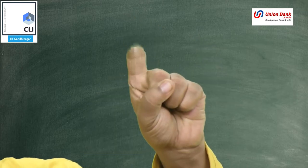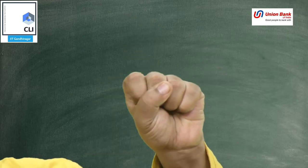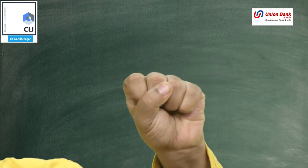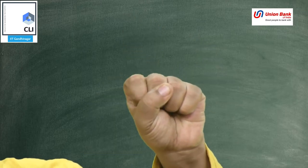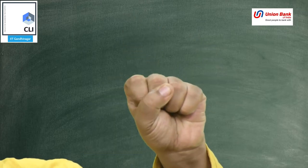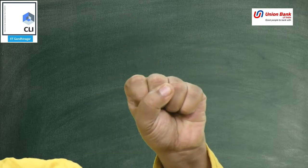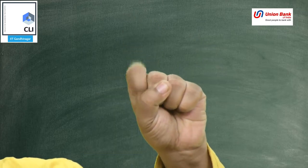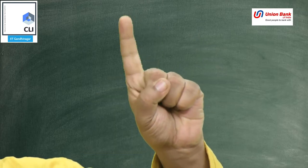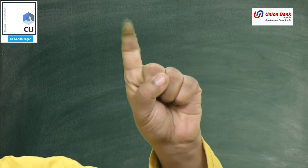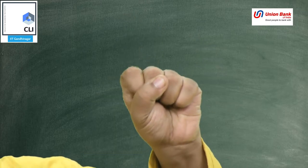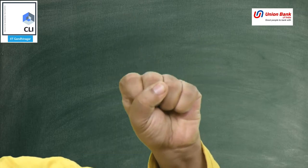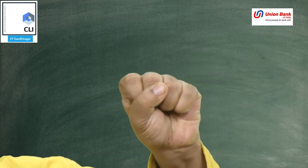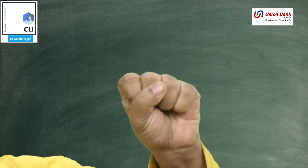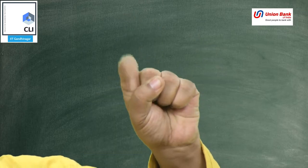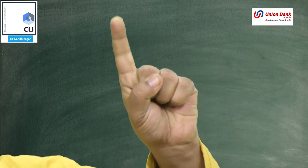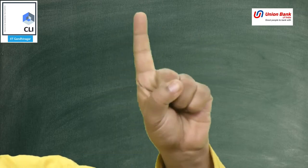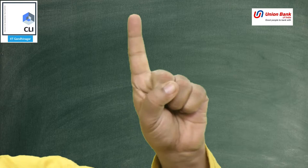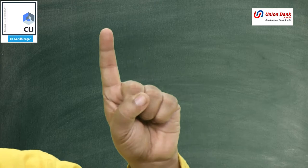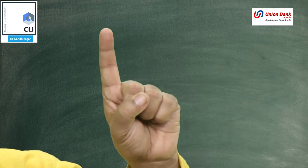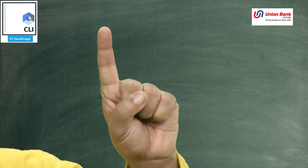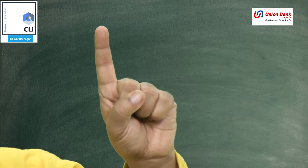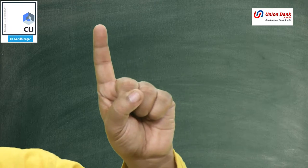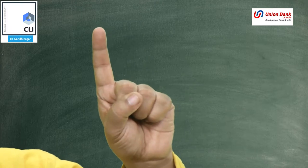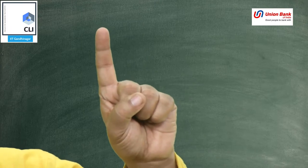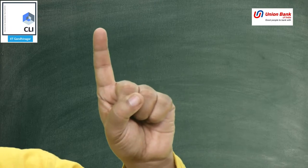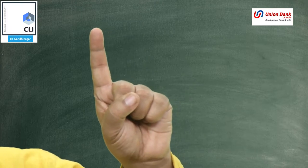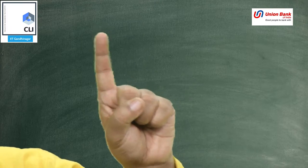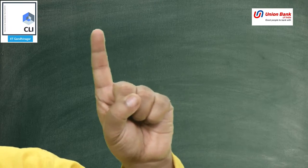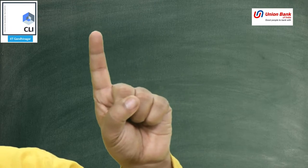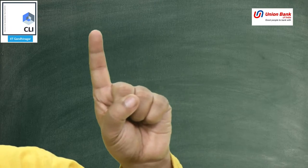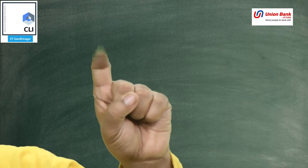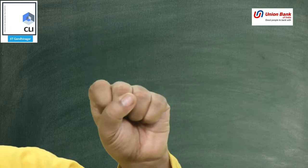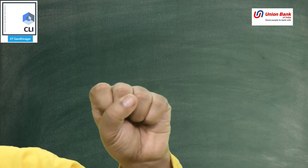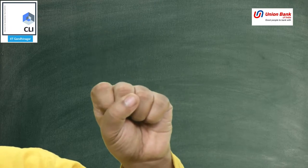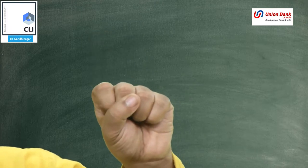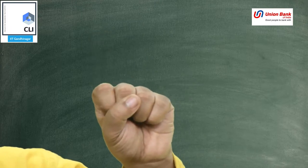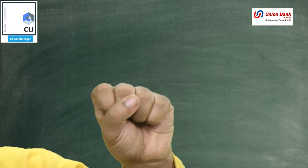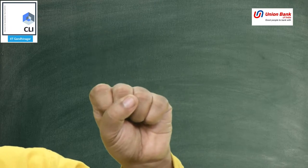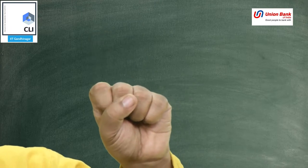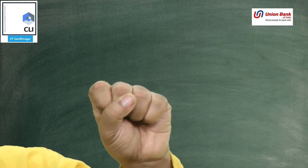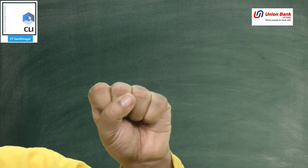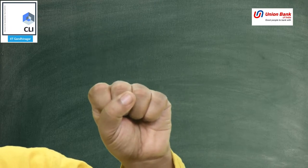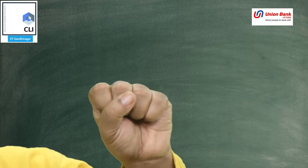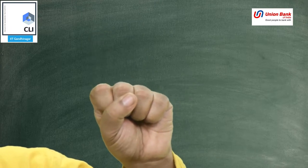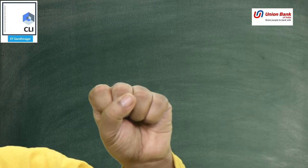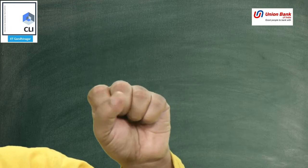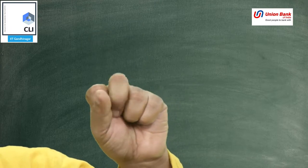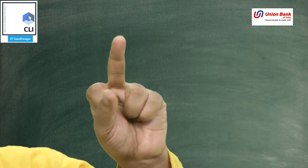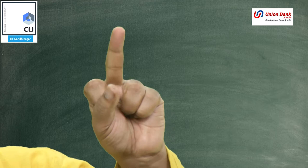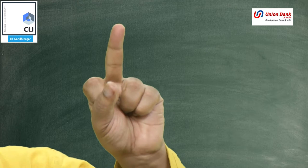तरीकों से रख सकते हैं बंद या खड़ी उसी तरह से दो उंगलियां कितने तरीकों से रख सकते हैं पहली उंगली को बंद दूसरी उंगली